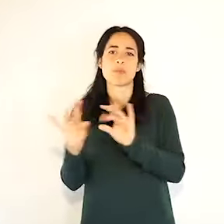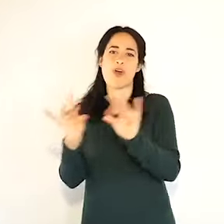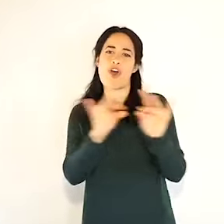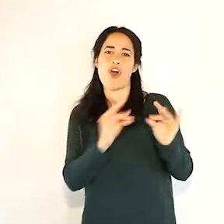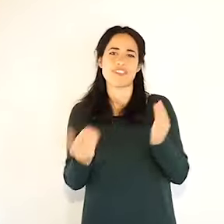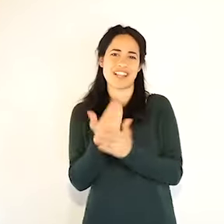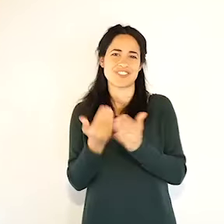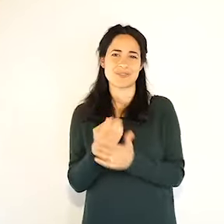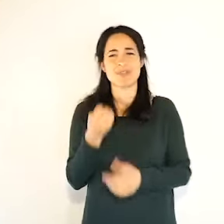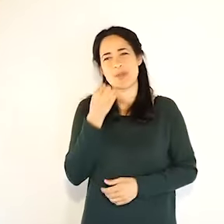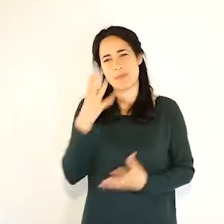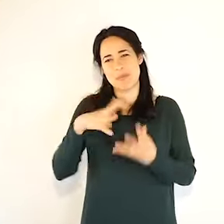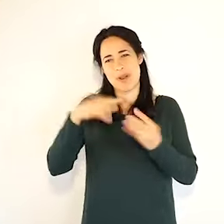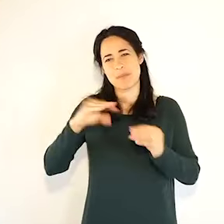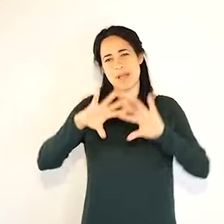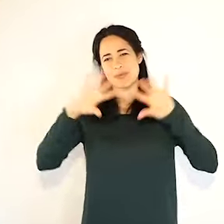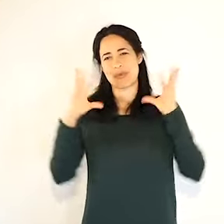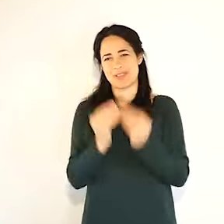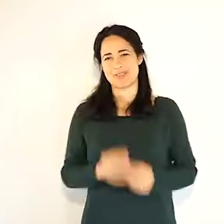Pasqua a tutti di buona Pasqua buona Pasqua